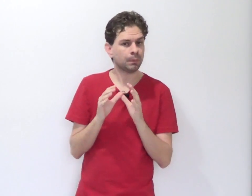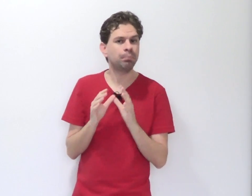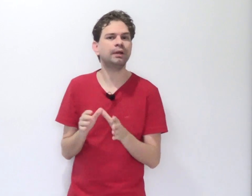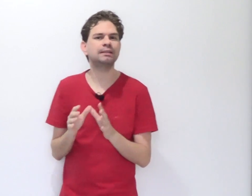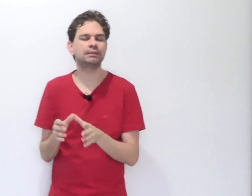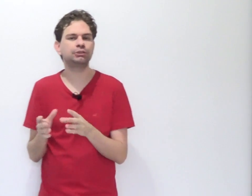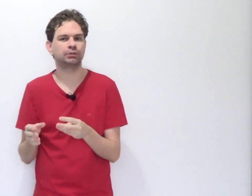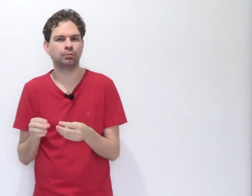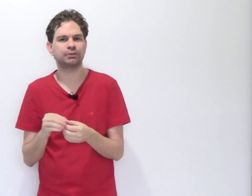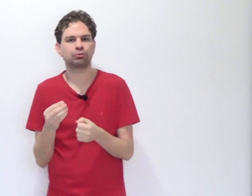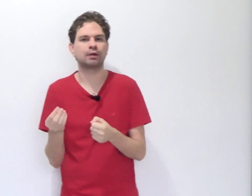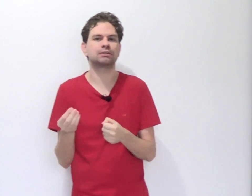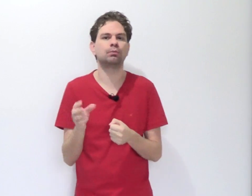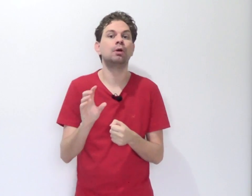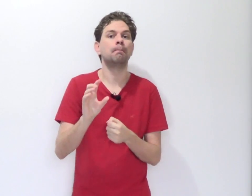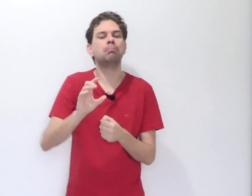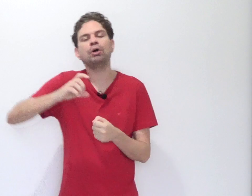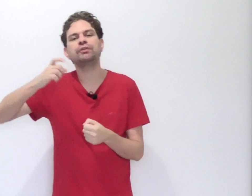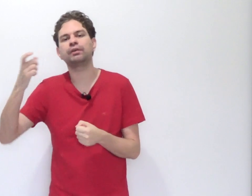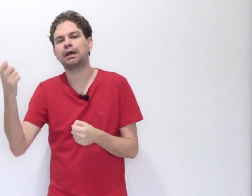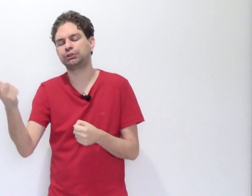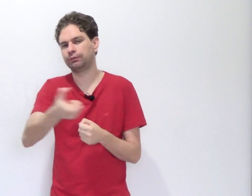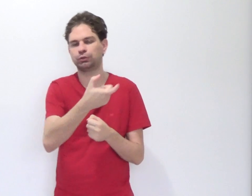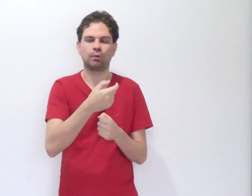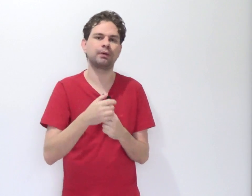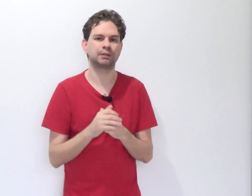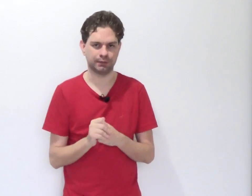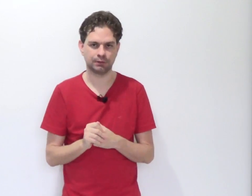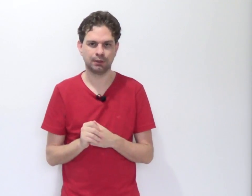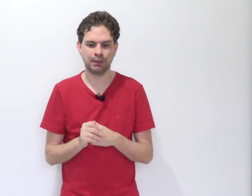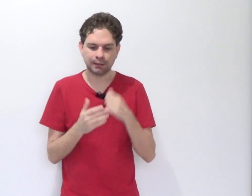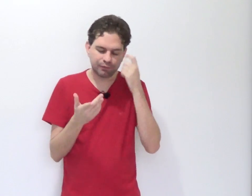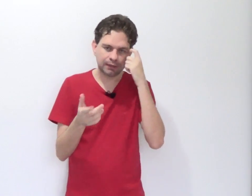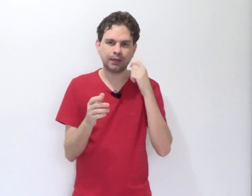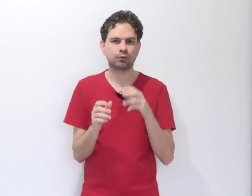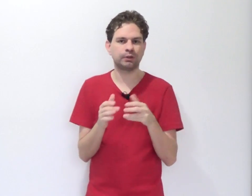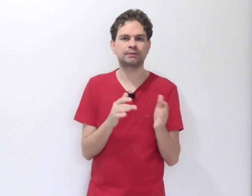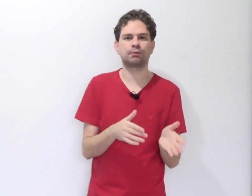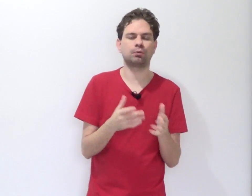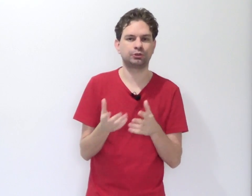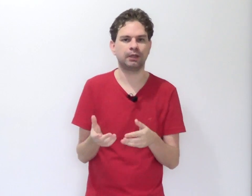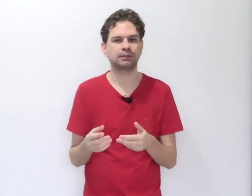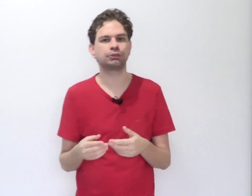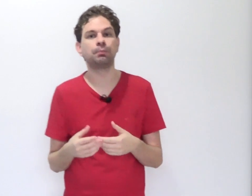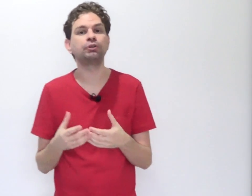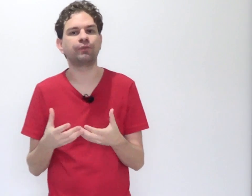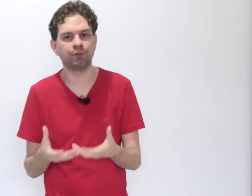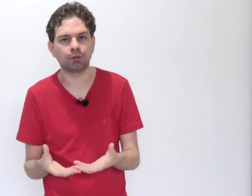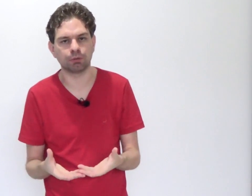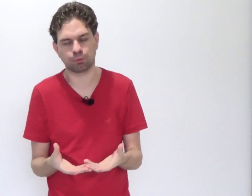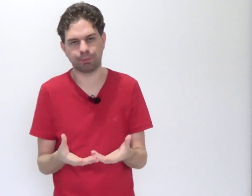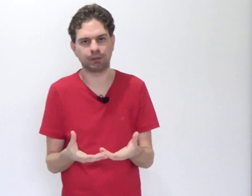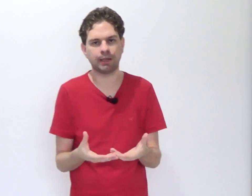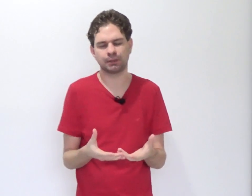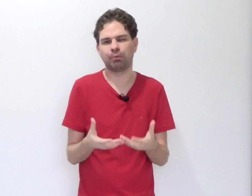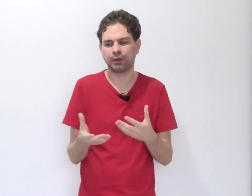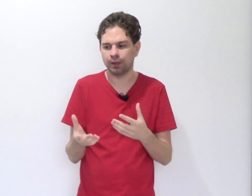Porém, existe uma situação modificativa de competência. Na verdade, conexão e continência modificam a competência, porque